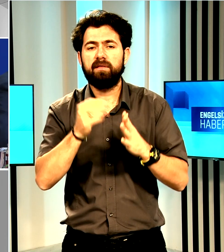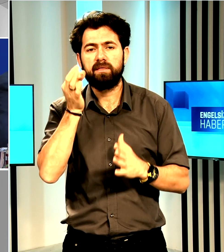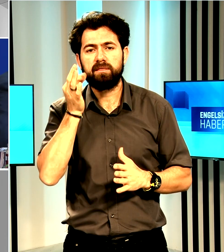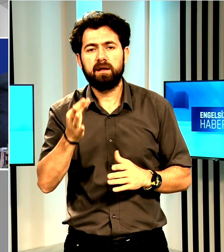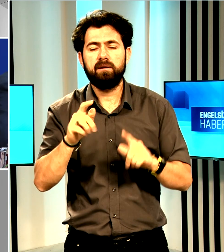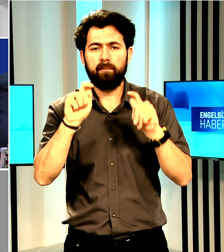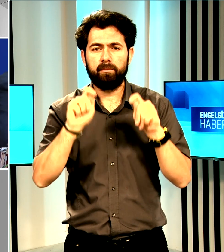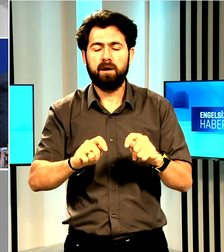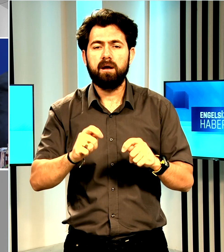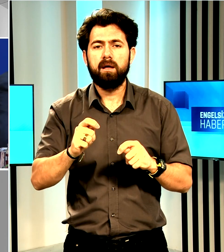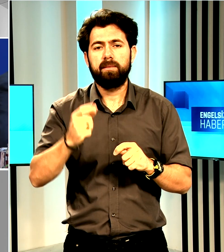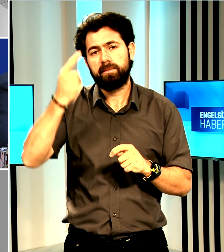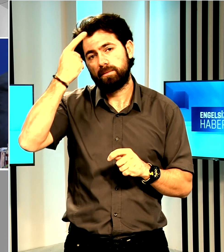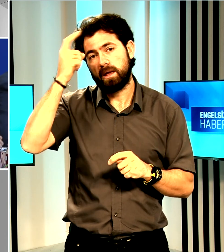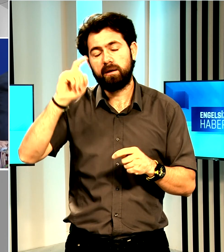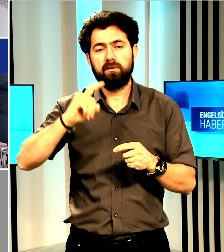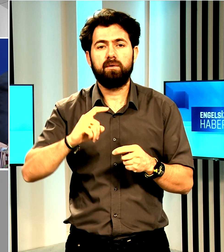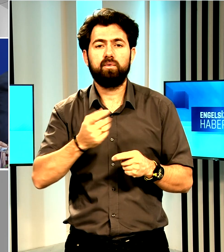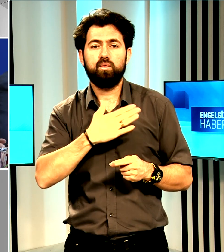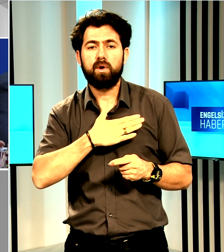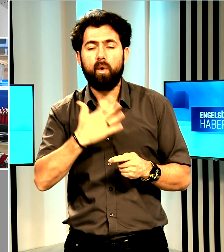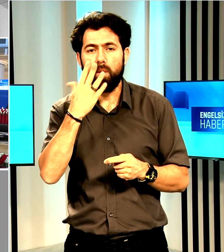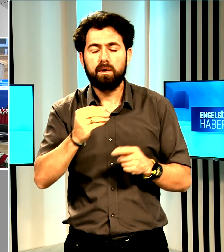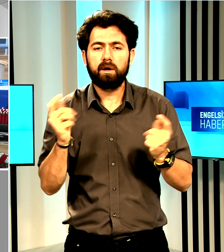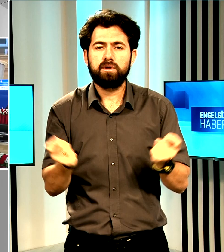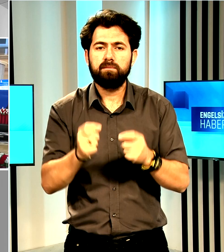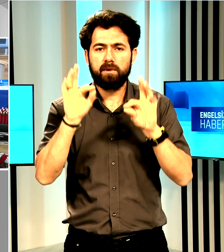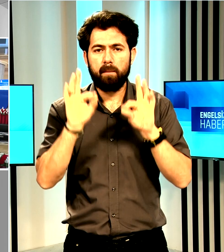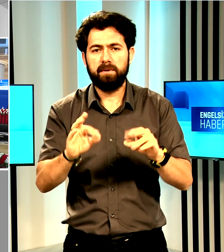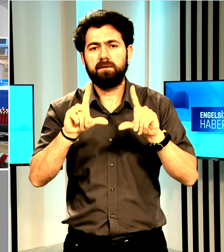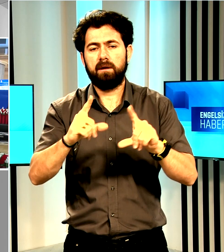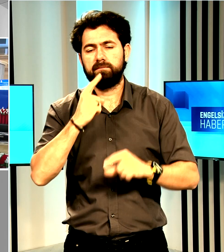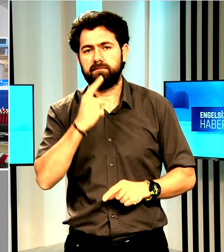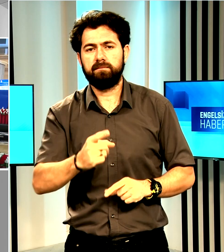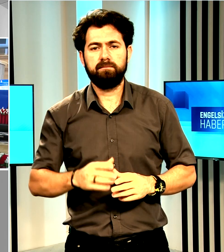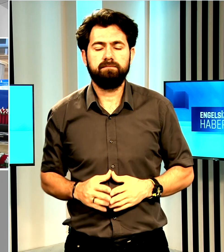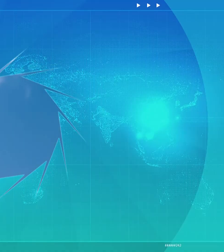netleştirerek tek yürek olarak hareket etmesi çağrısında bulundu.